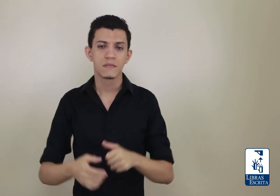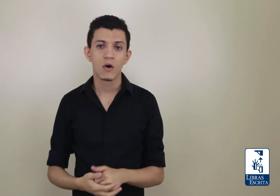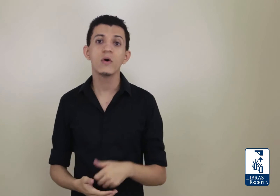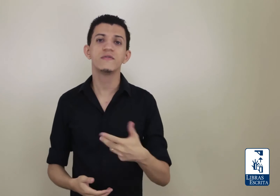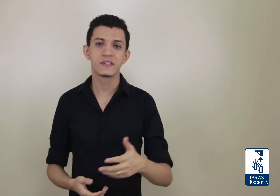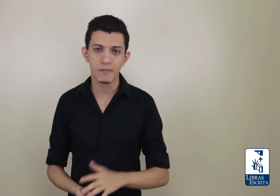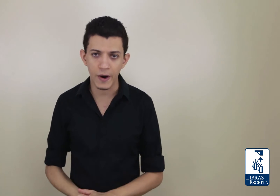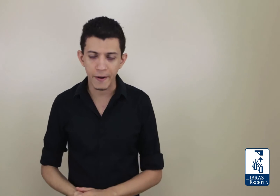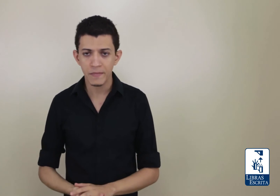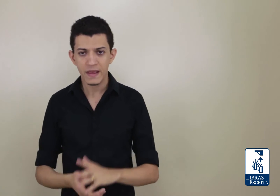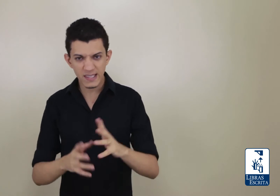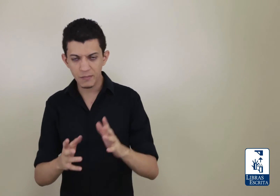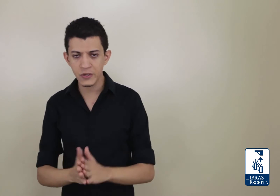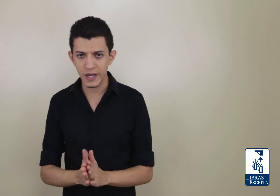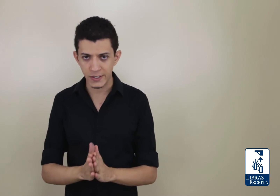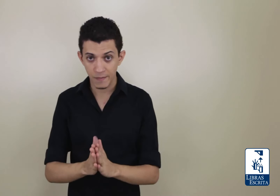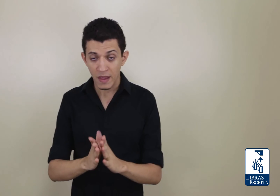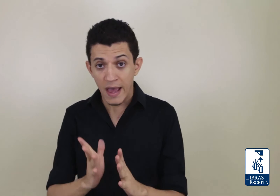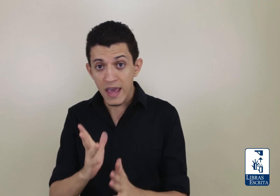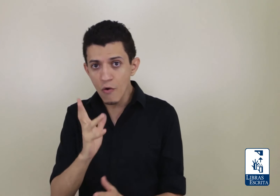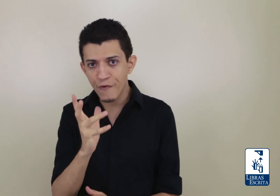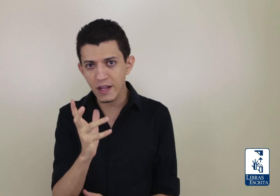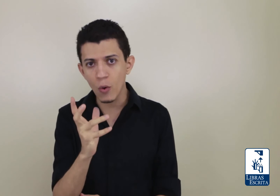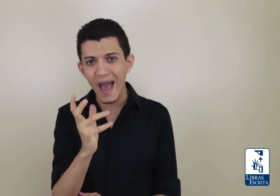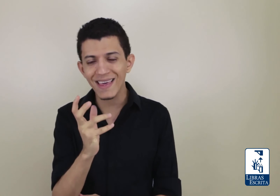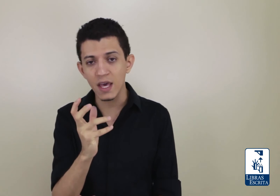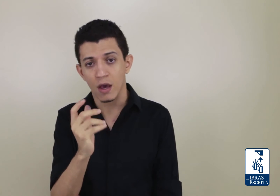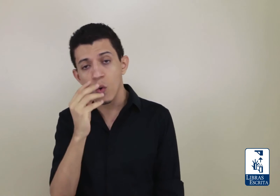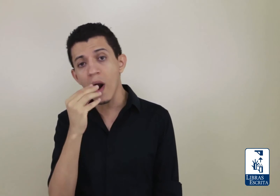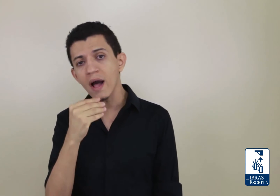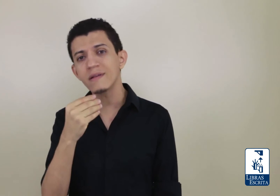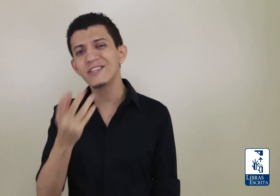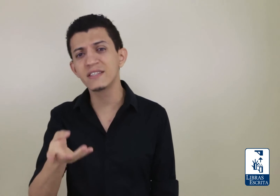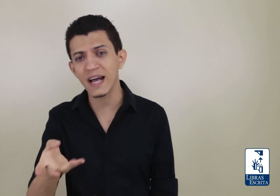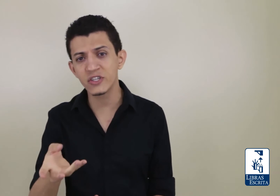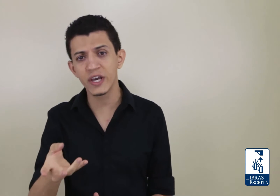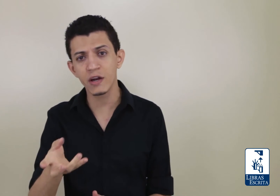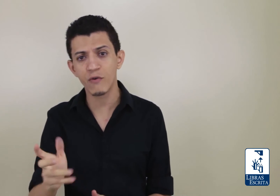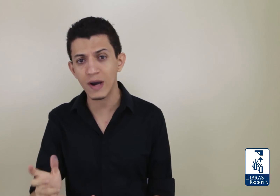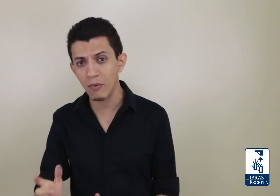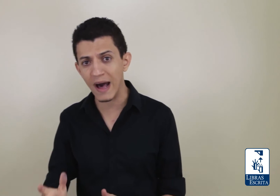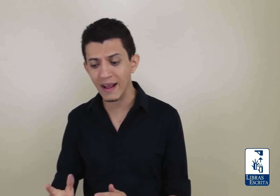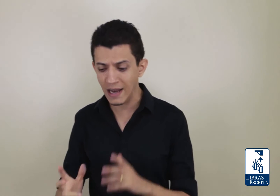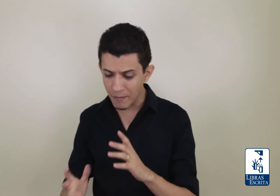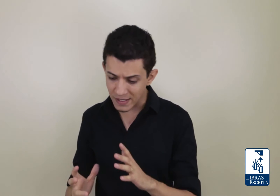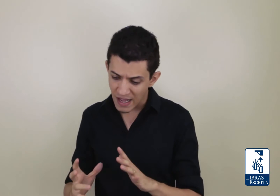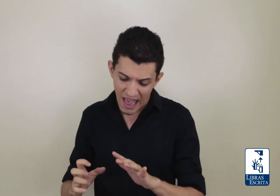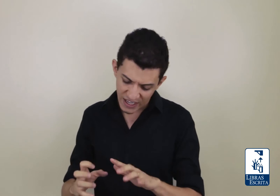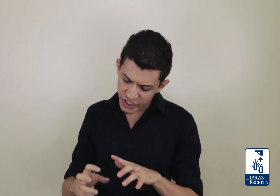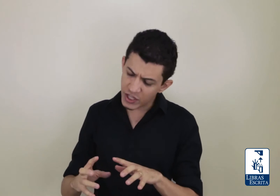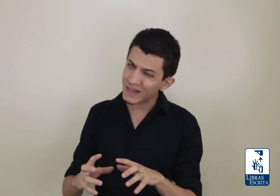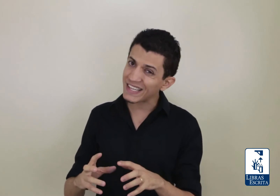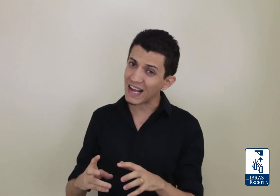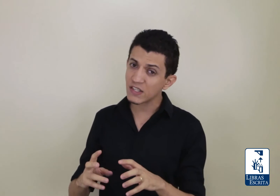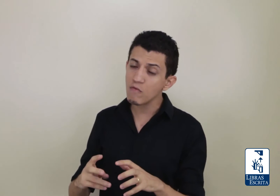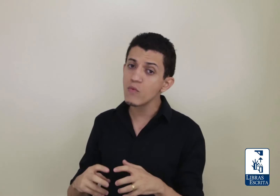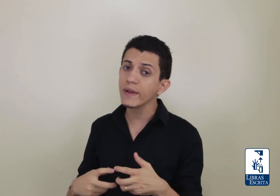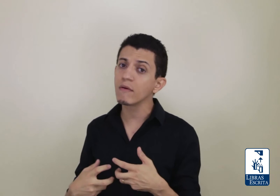Onde você mora. E assim por diante. E o fato é que, quando a gente está adquirindo vocabulário em Libras, a gente tem uma tentação muito